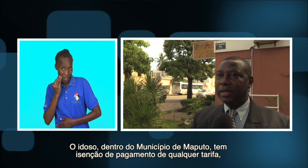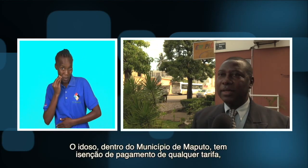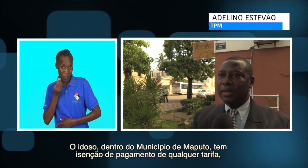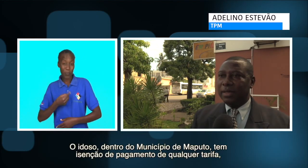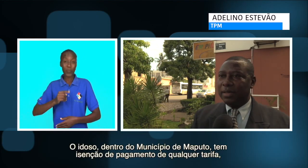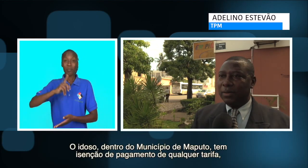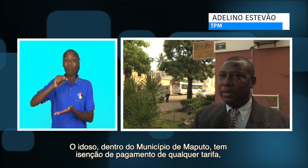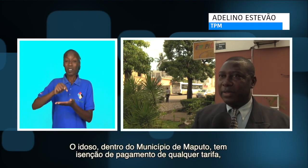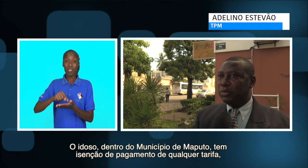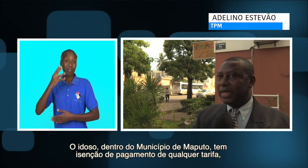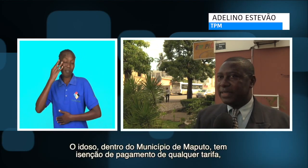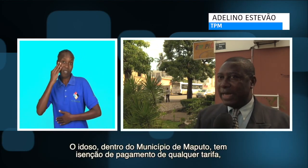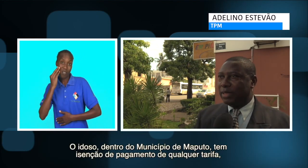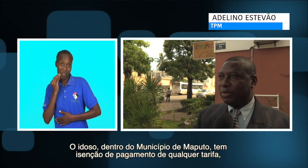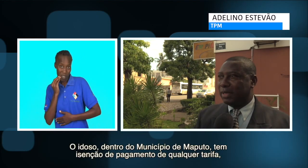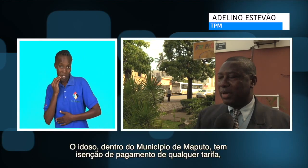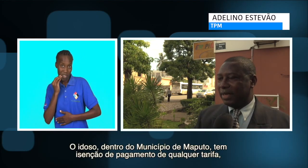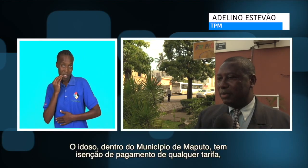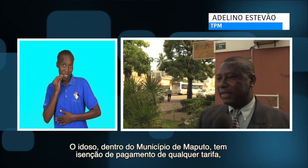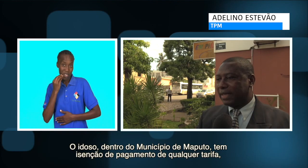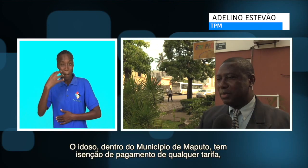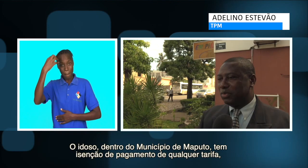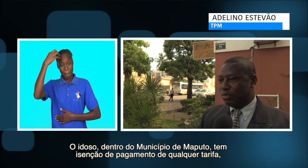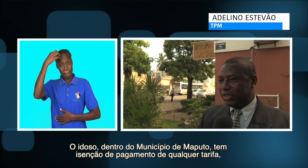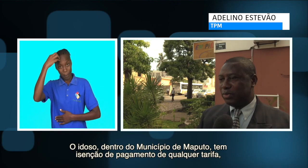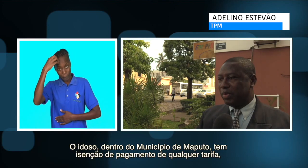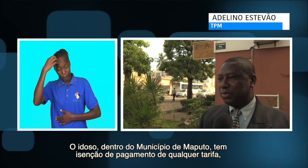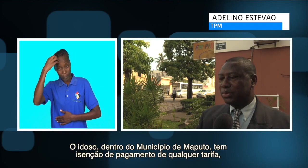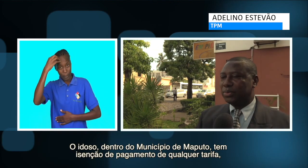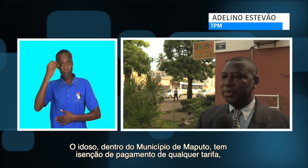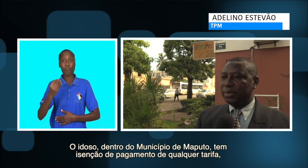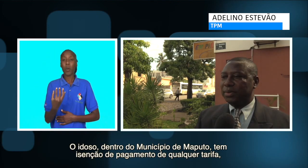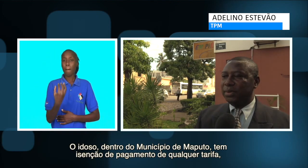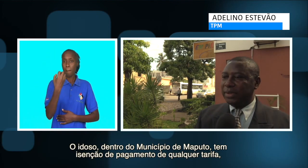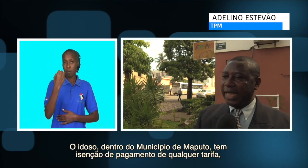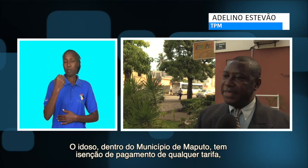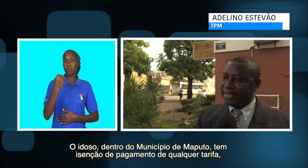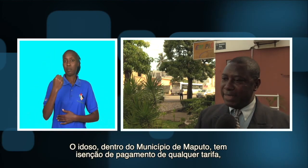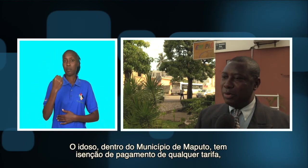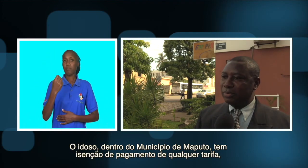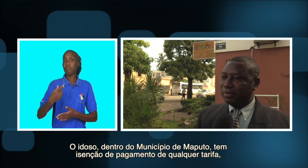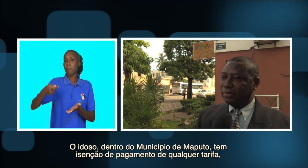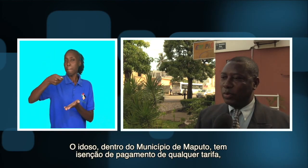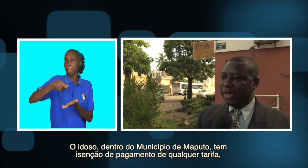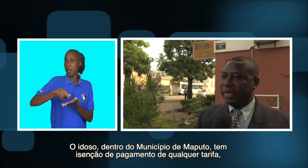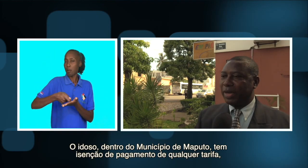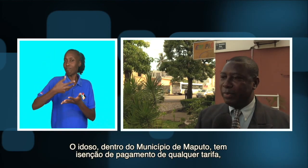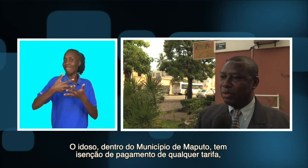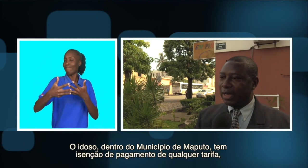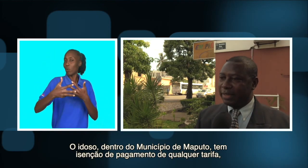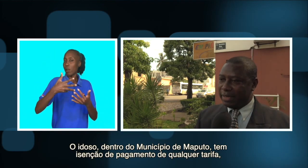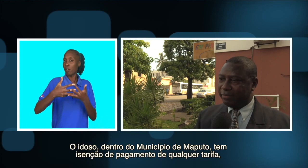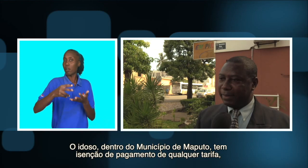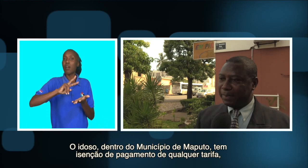dentro da cidade, portanto, aqui dentro da cidade do município de Maputo, tem isenção de